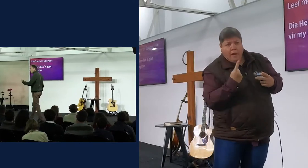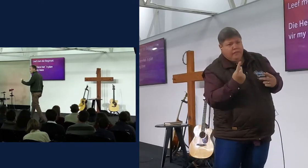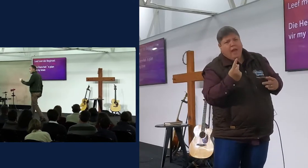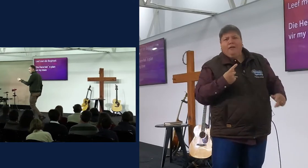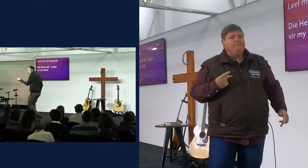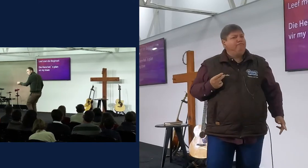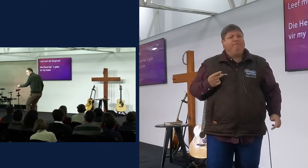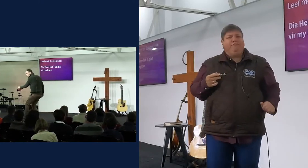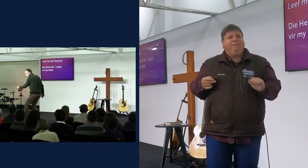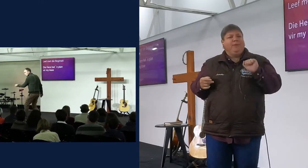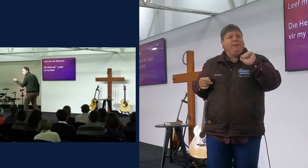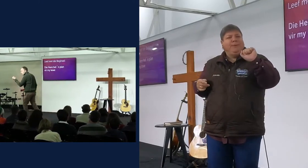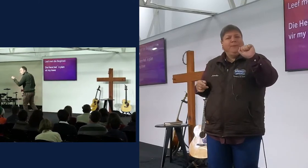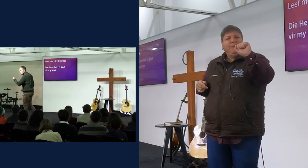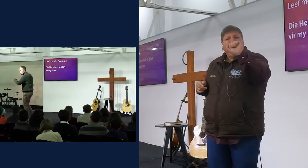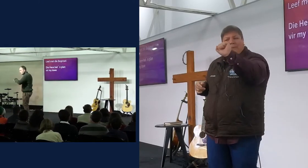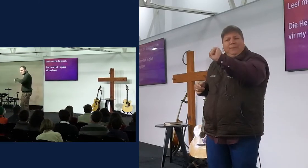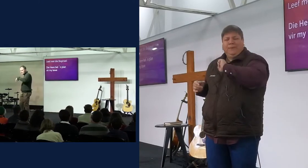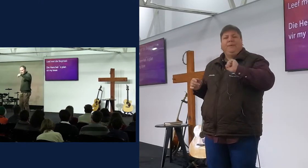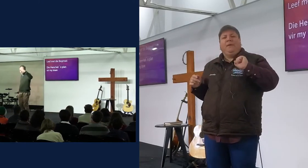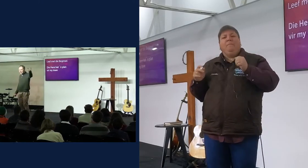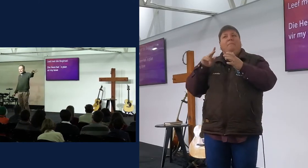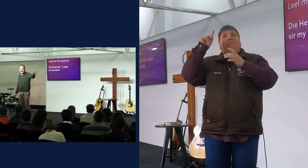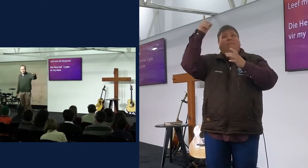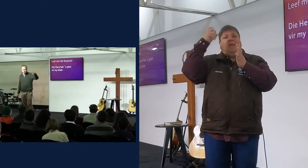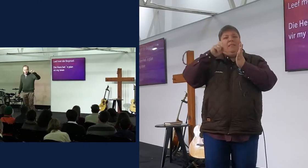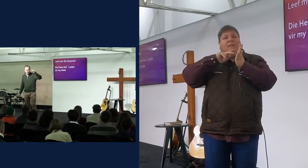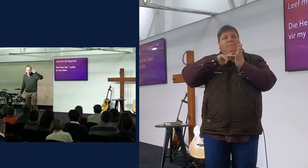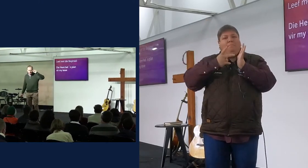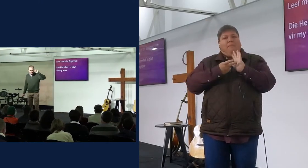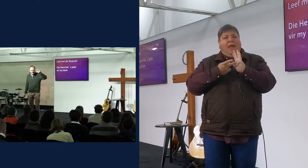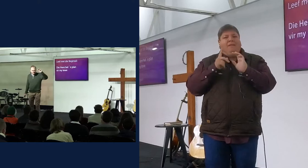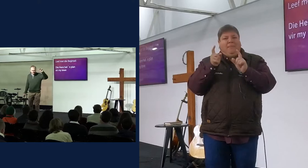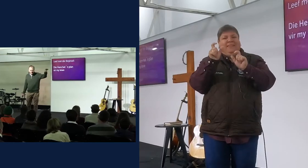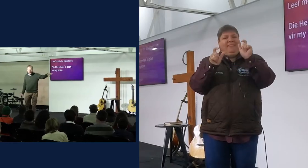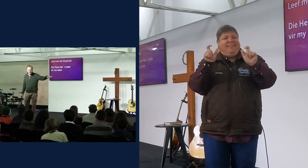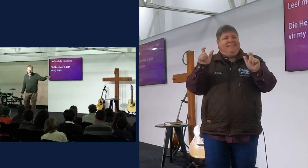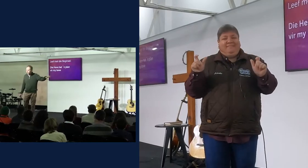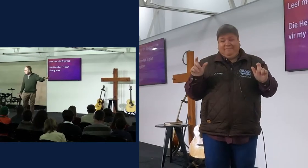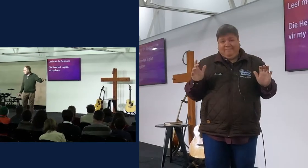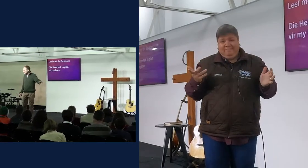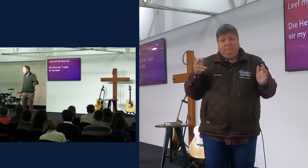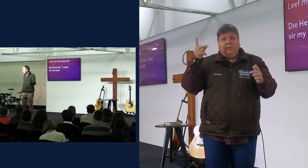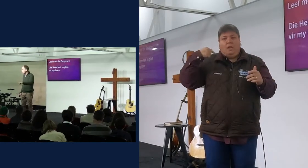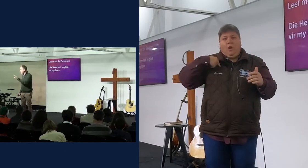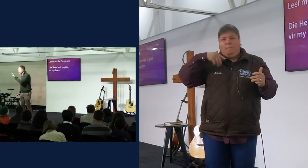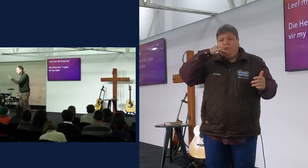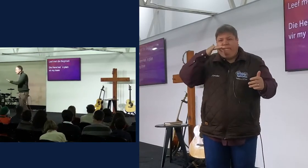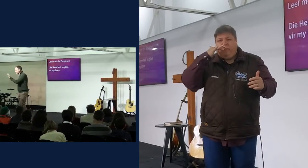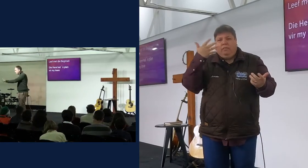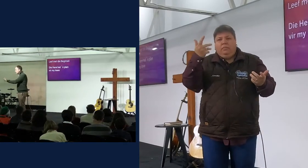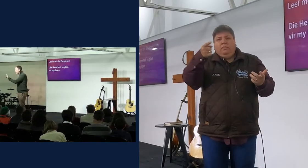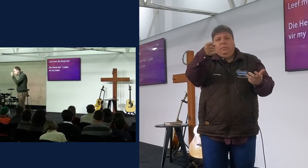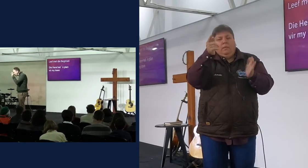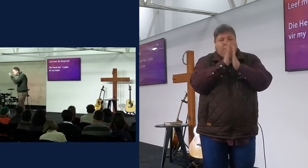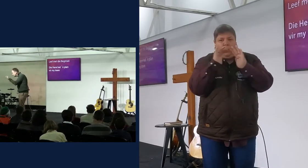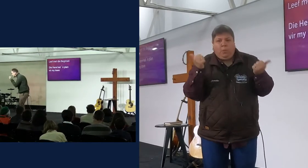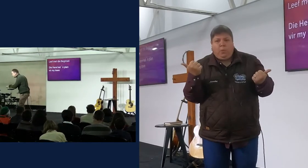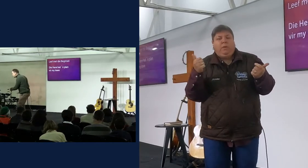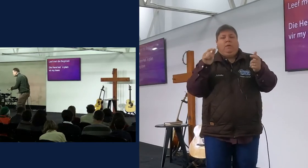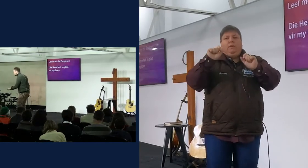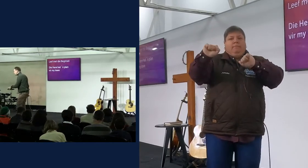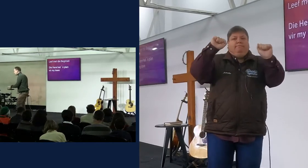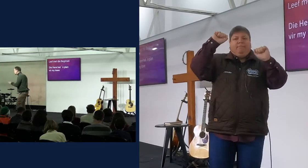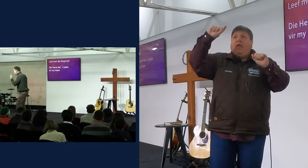doen nie, iets spesifiek moet gaan doen, jy moet alk billigruim word, of jy moet alk evangelist gaan word, ewers nie, maar die heren het een plan, jy pas